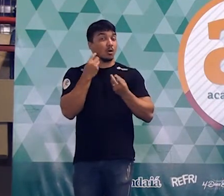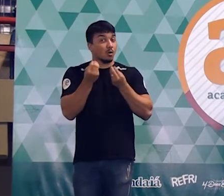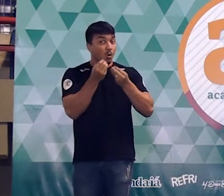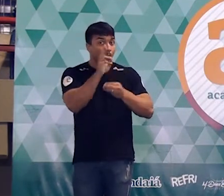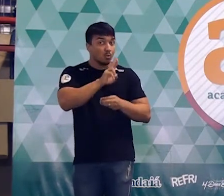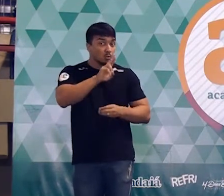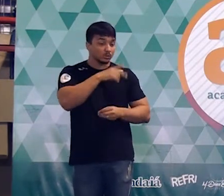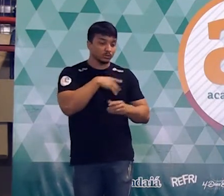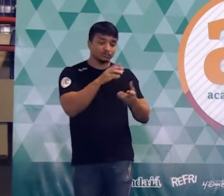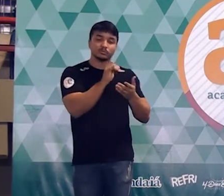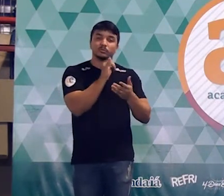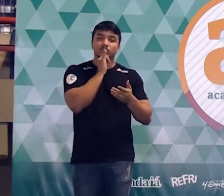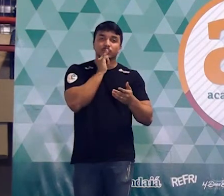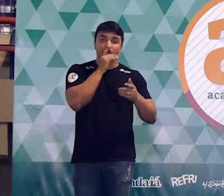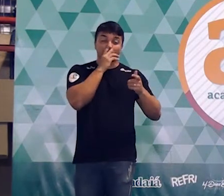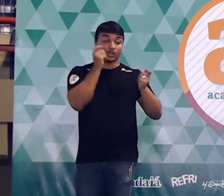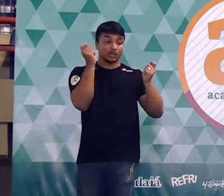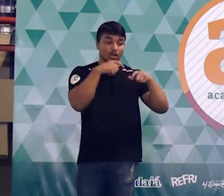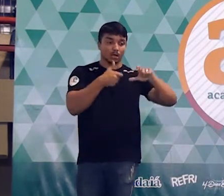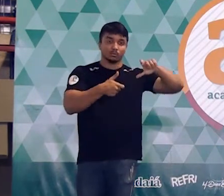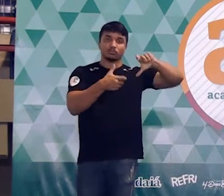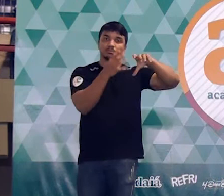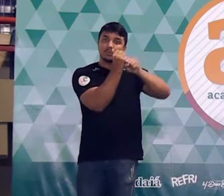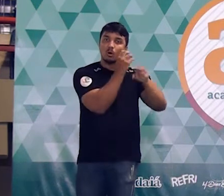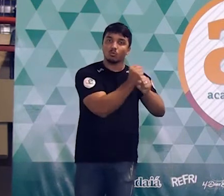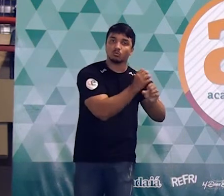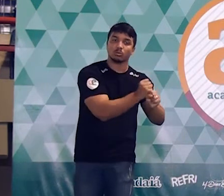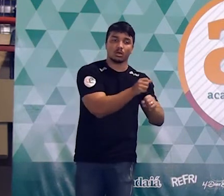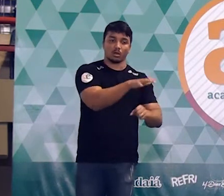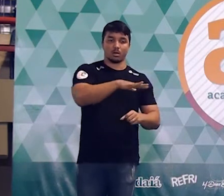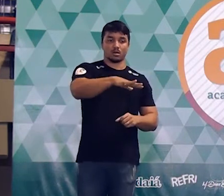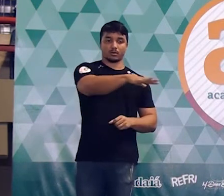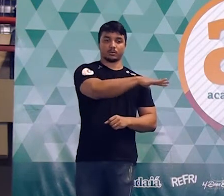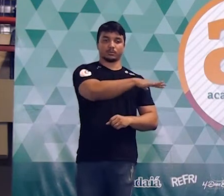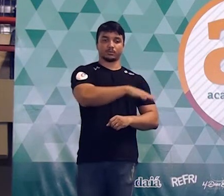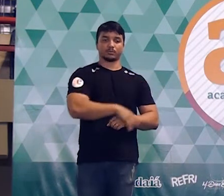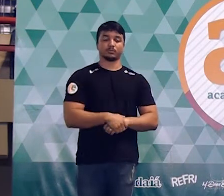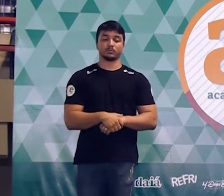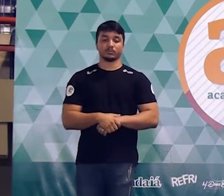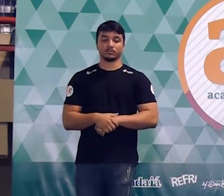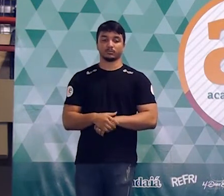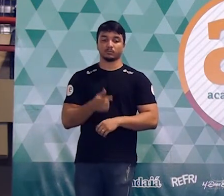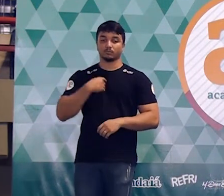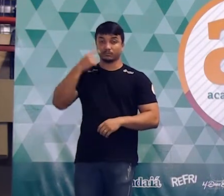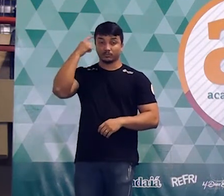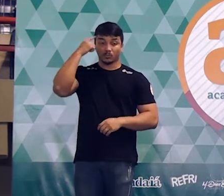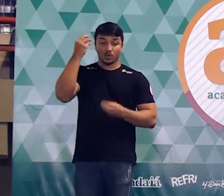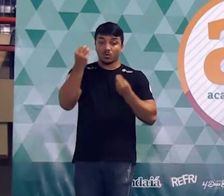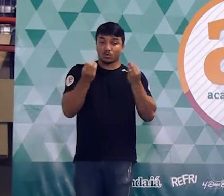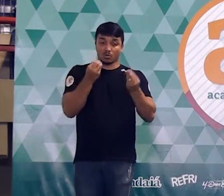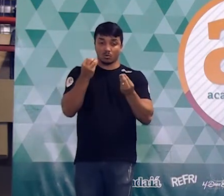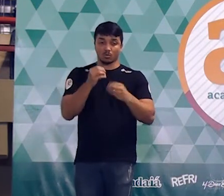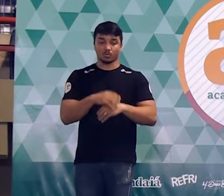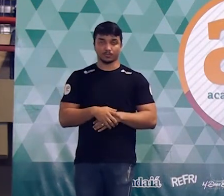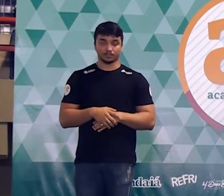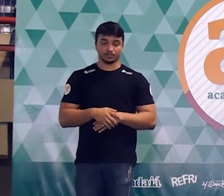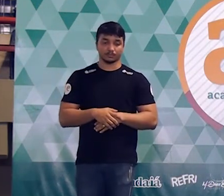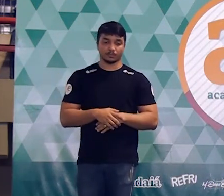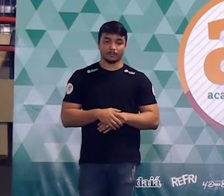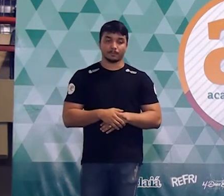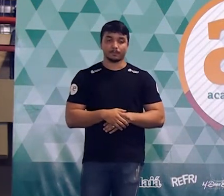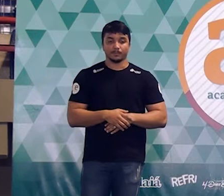que cada pedaço seja possível efetuar o cálculo da área. Está certo? Então a ideia da questão seria o seguinte, acompanha comigo.